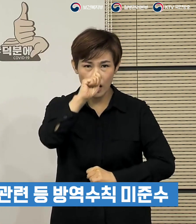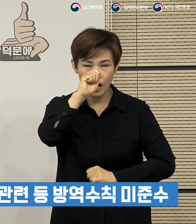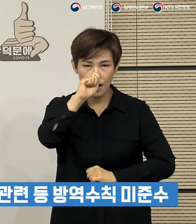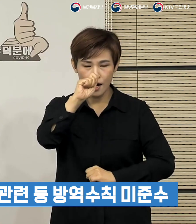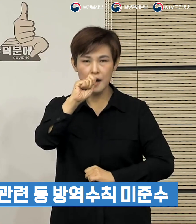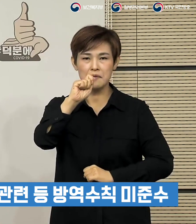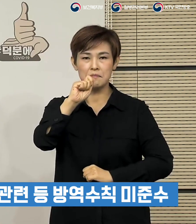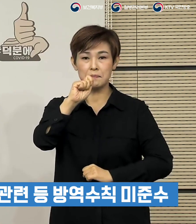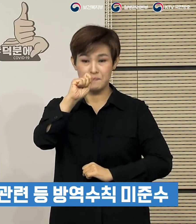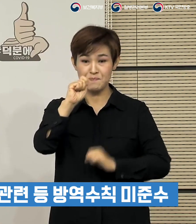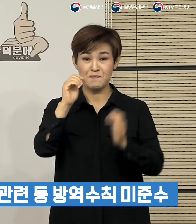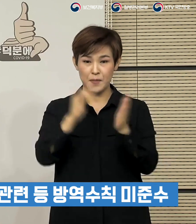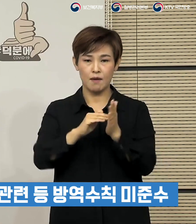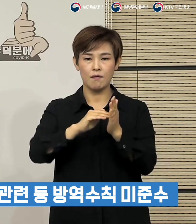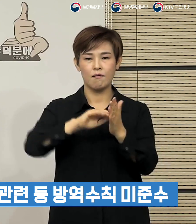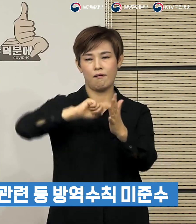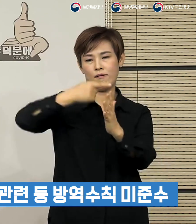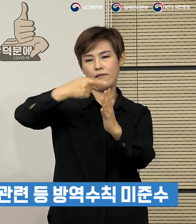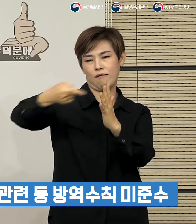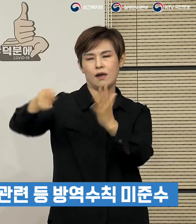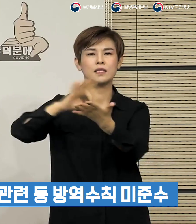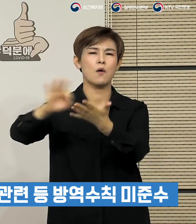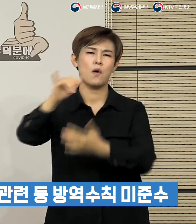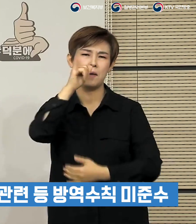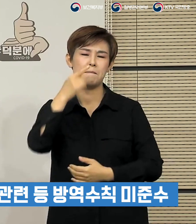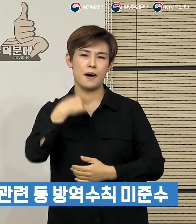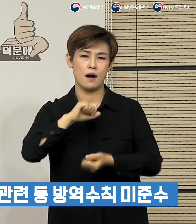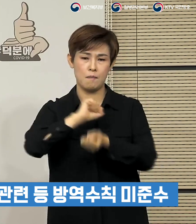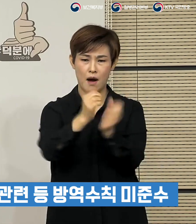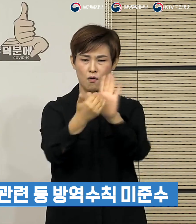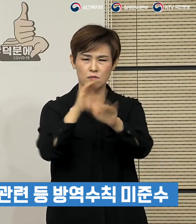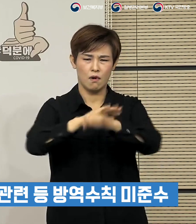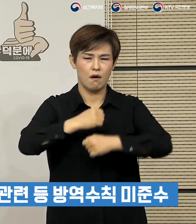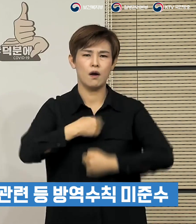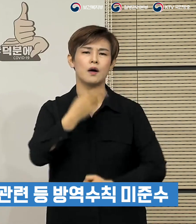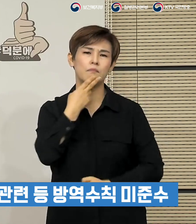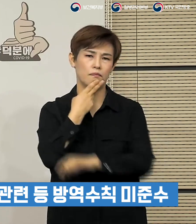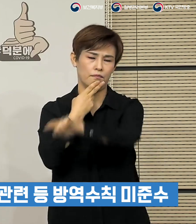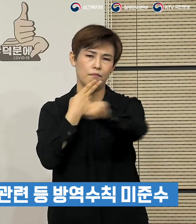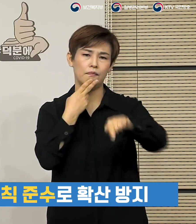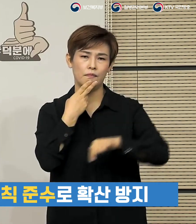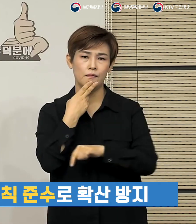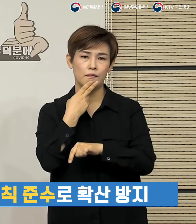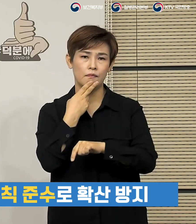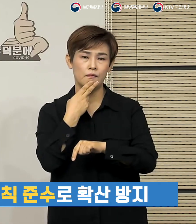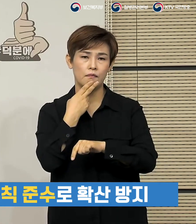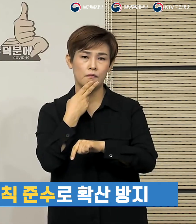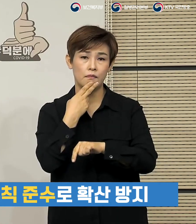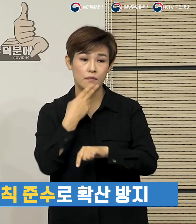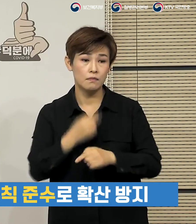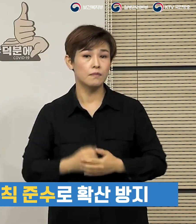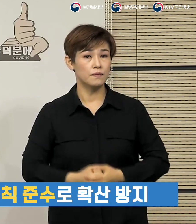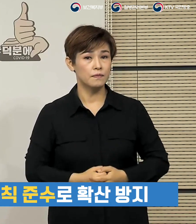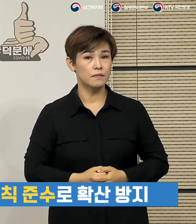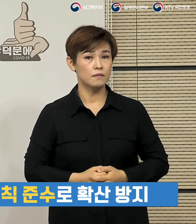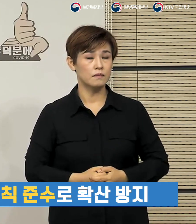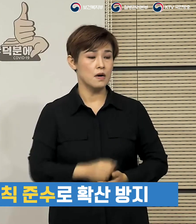모자 등을 공용으로 사용하는 등 방역수칙이 지켜지지 않았습니다. 이와는 다르게